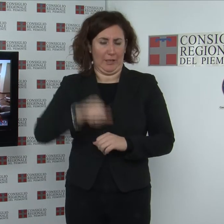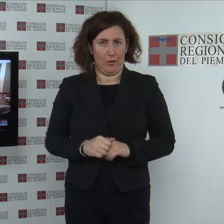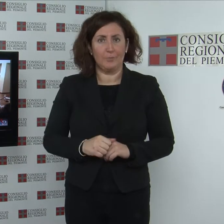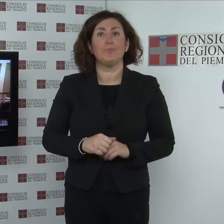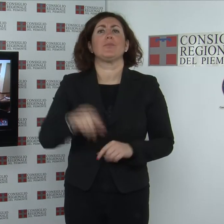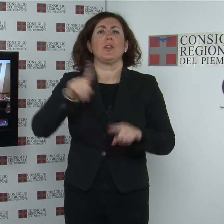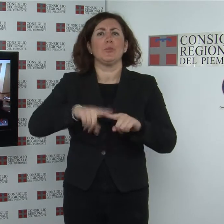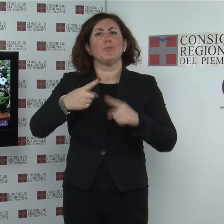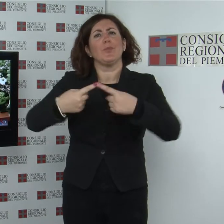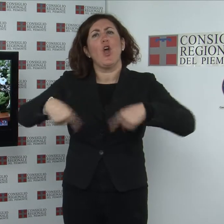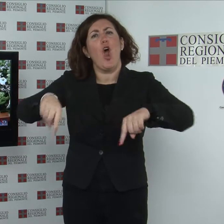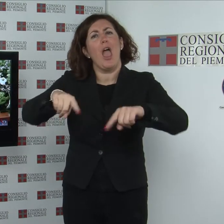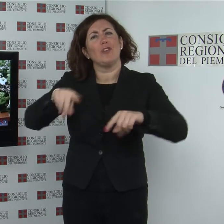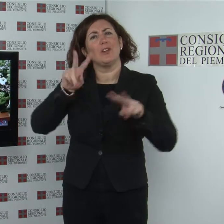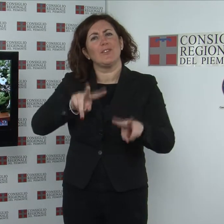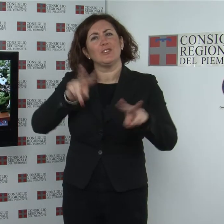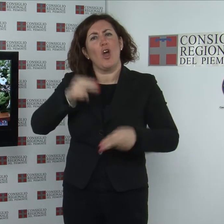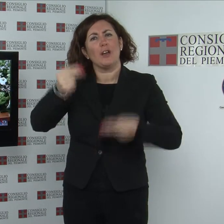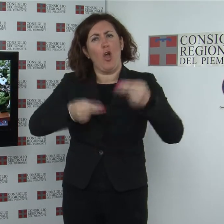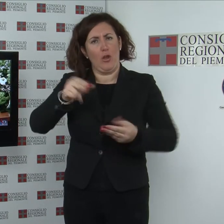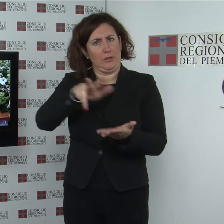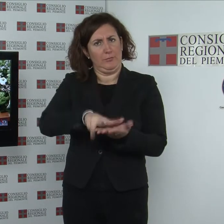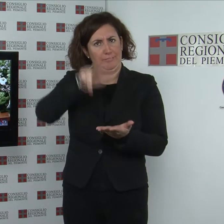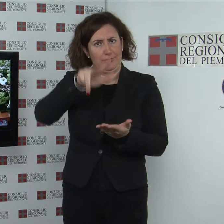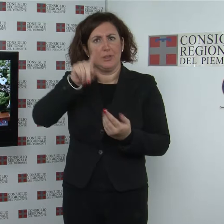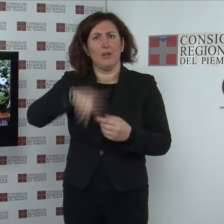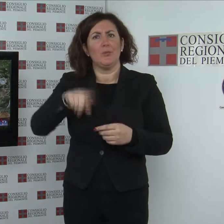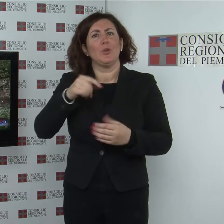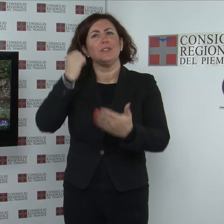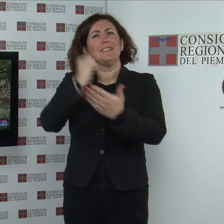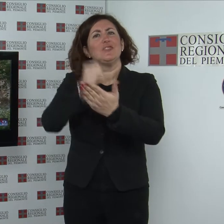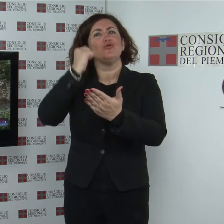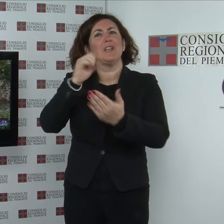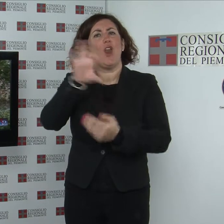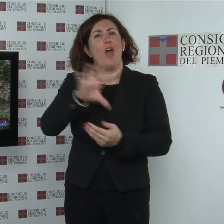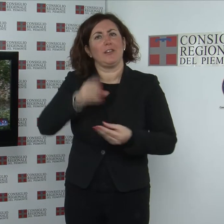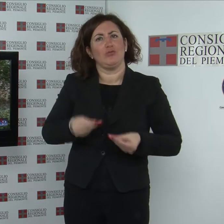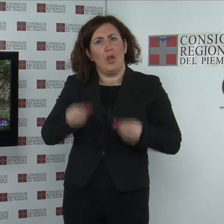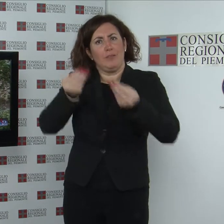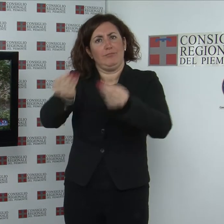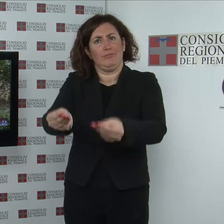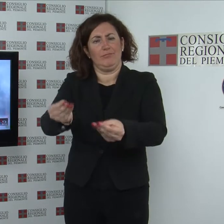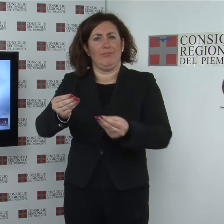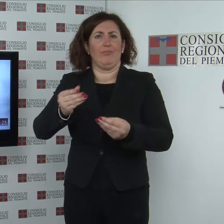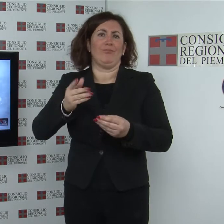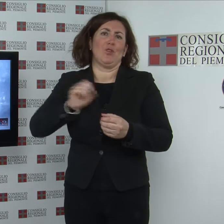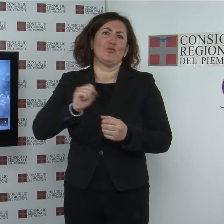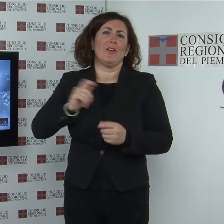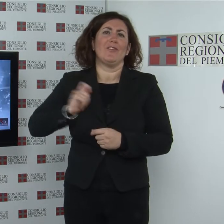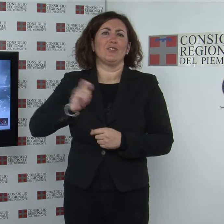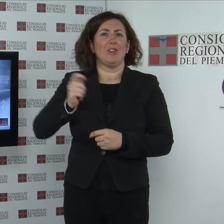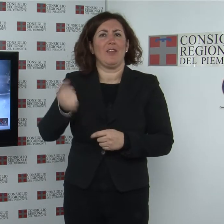collegio dei revisori dei conti e l'assegnazione del sigillo della regione ai volontari del corpo dei vigili del fuoco e del corpo